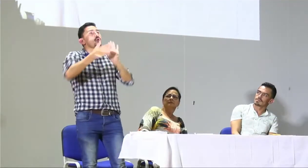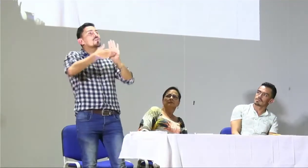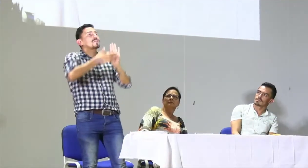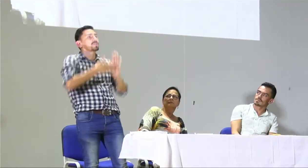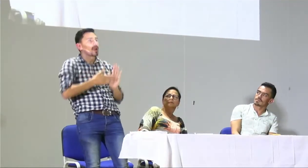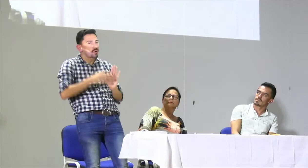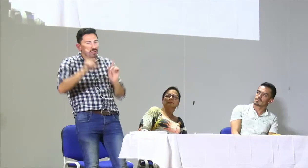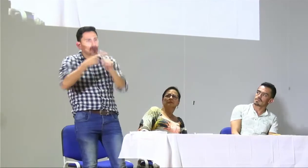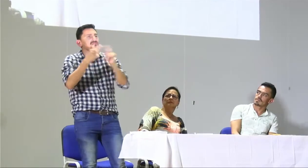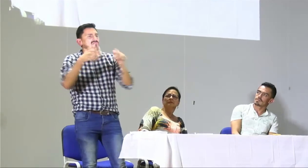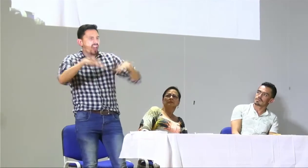documentamos hacemos